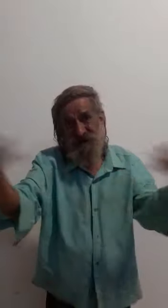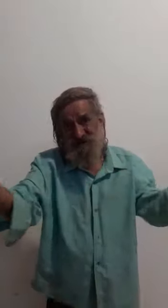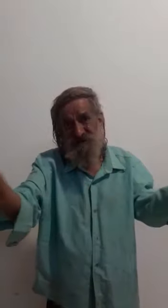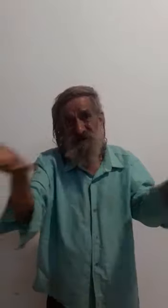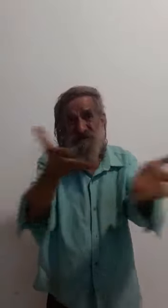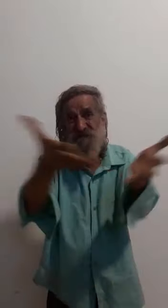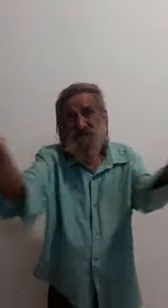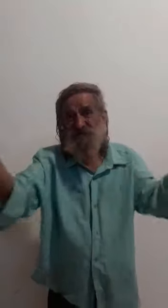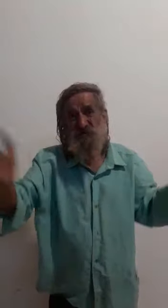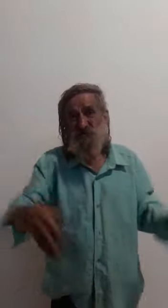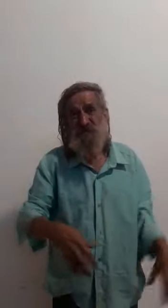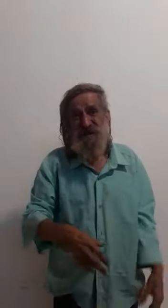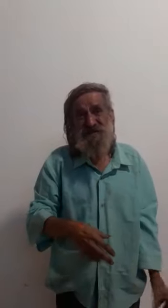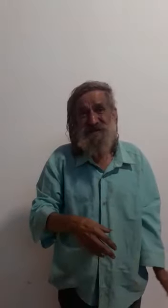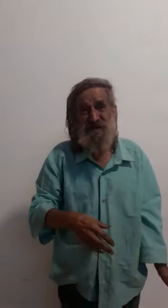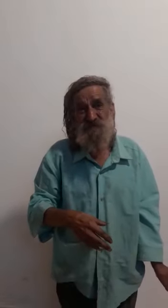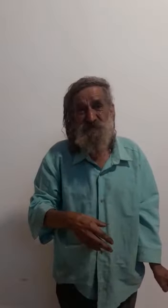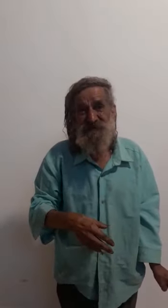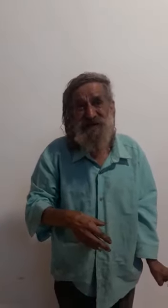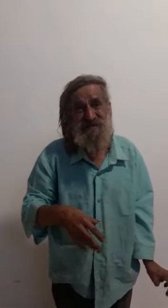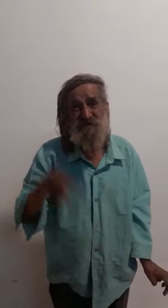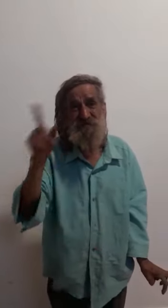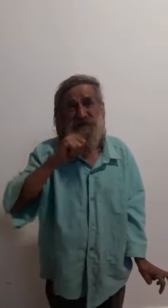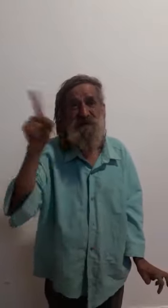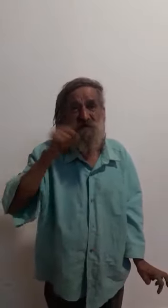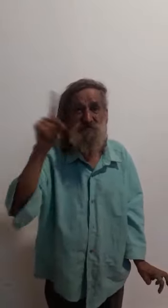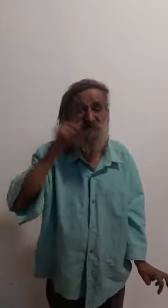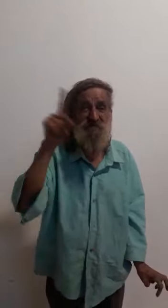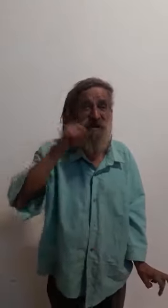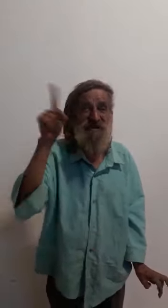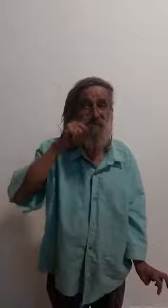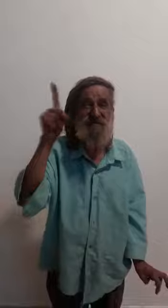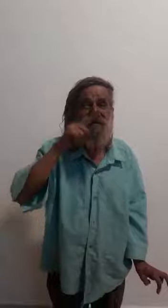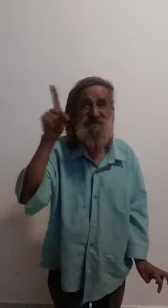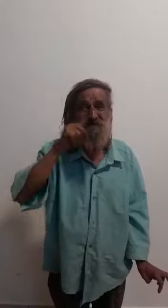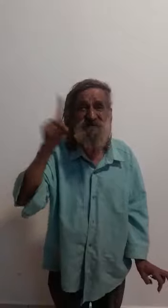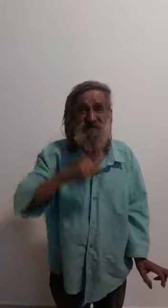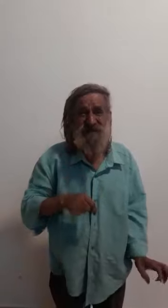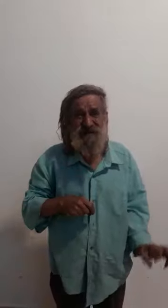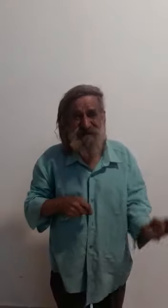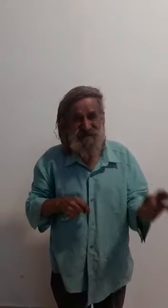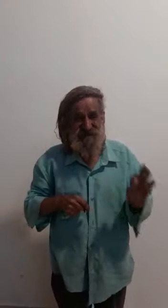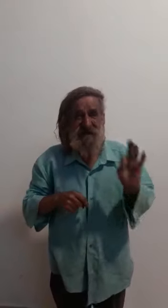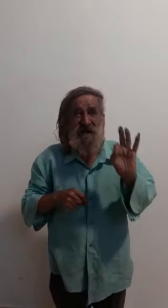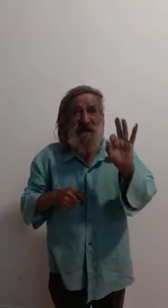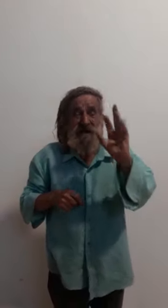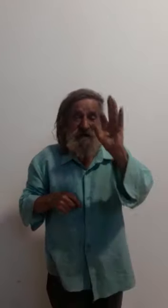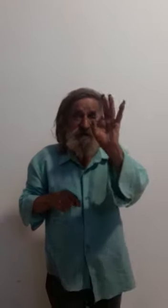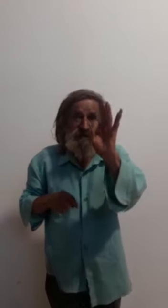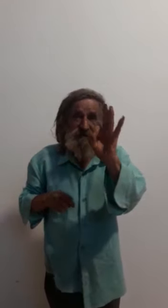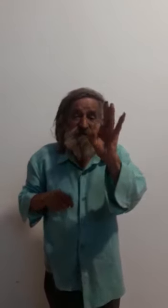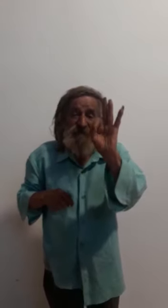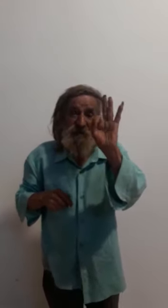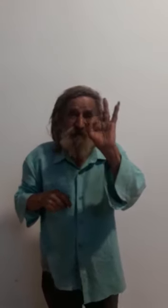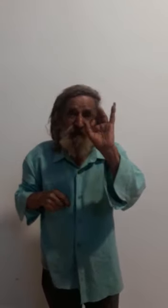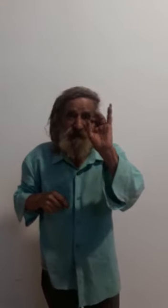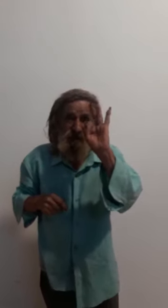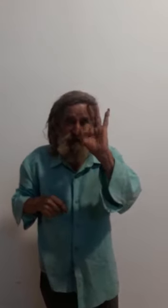casa ele deve ser doutor brasileiro do Brasil, porque os de Miami são diferentes e eu parei,